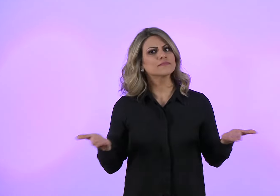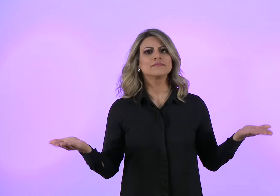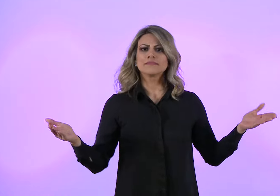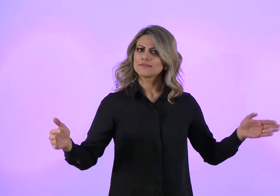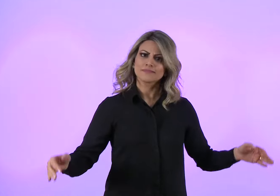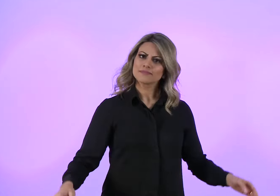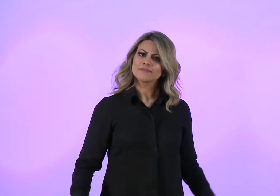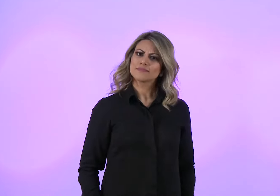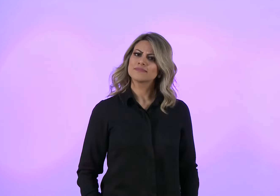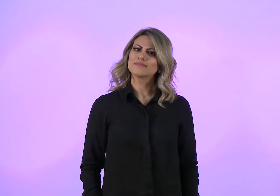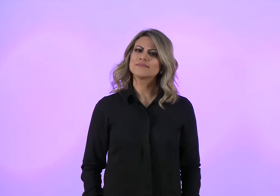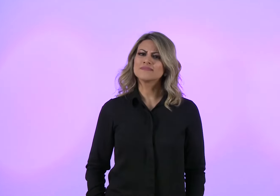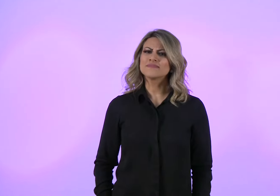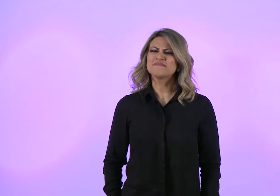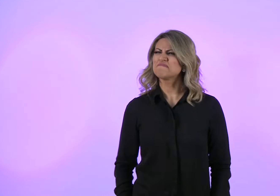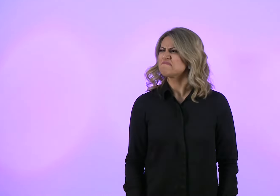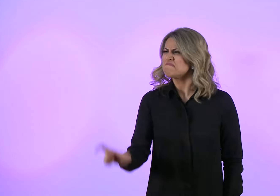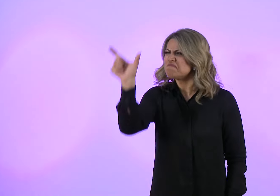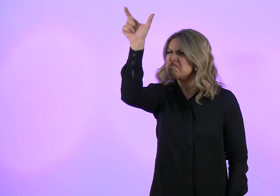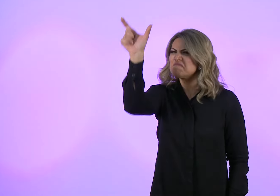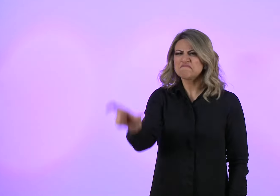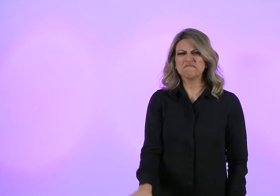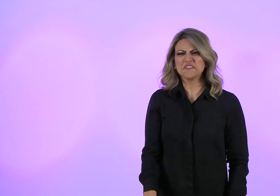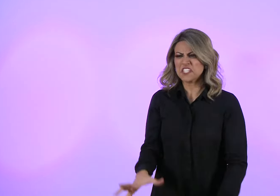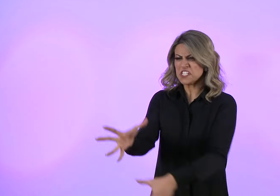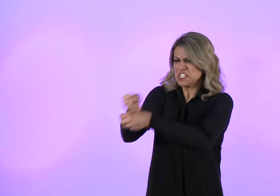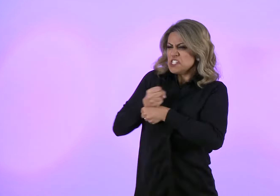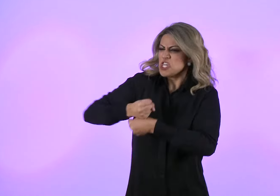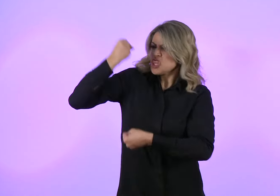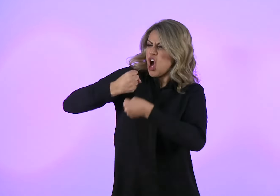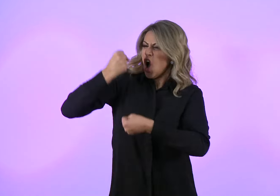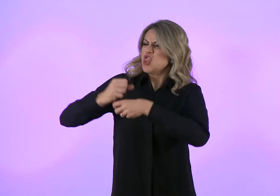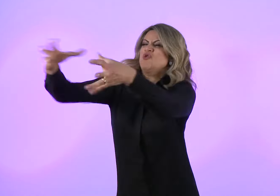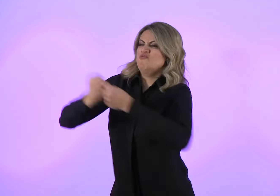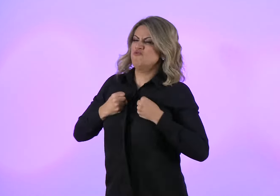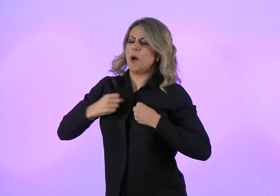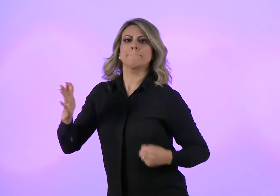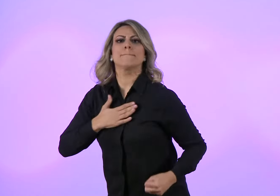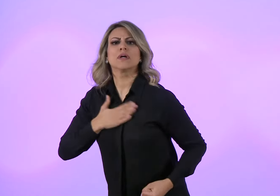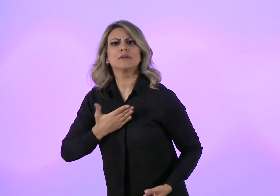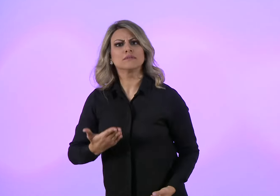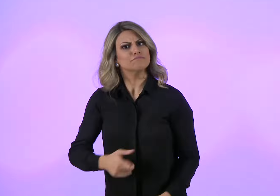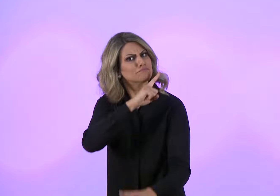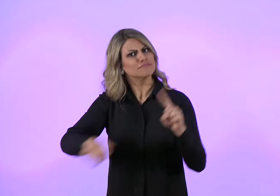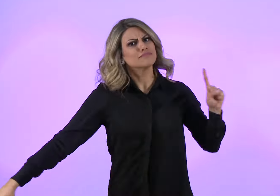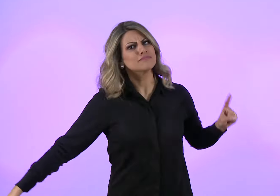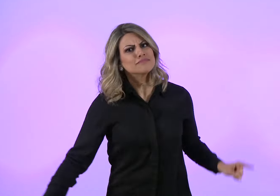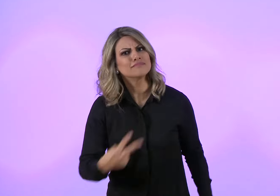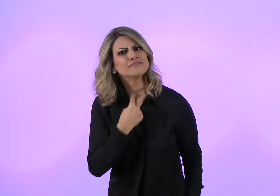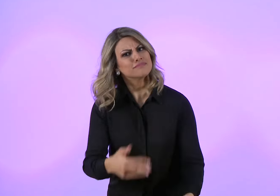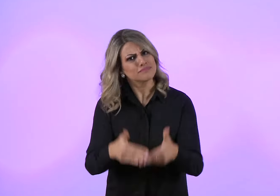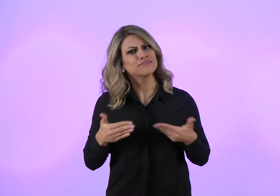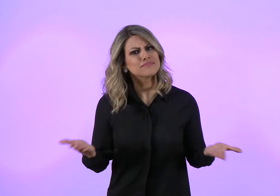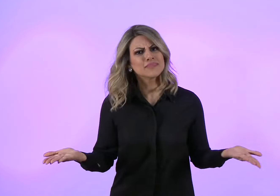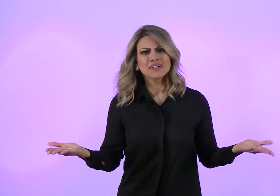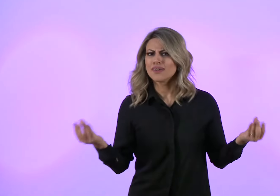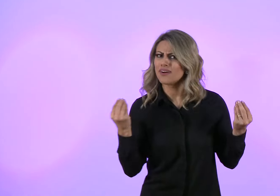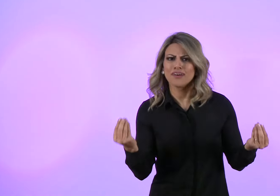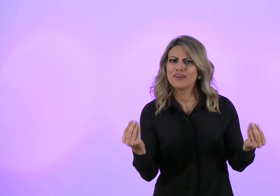Ninguém é dono de ninguém Não se